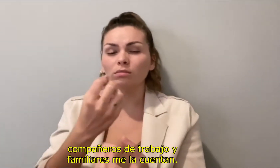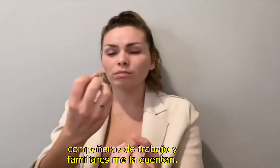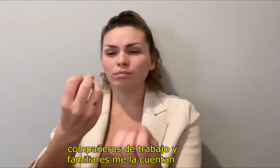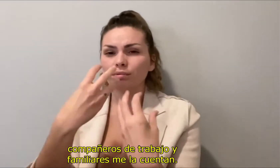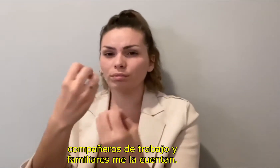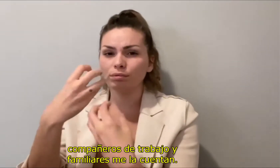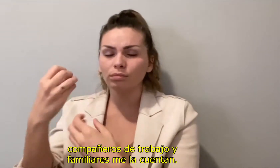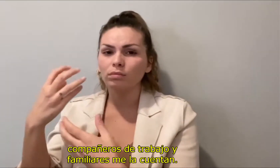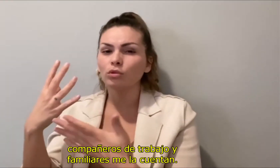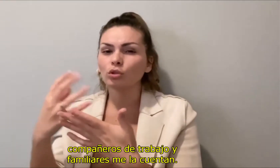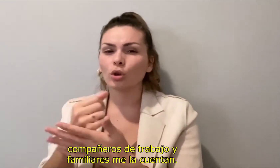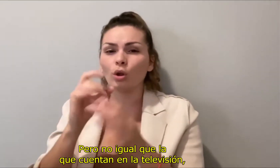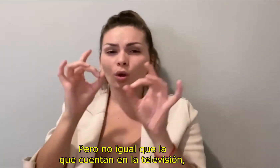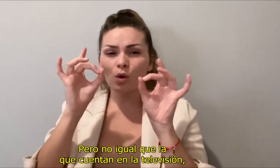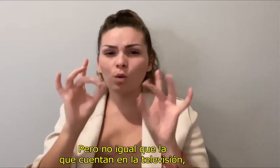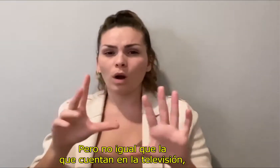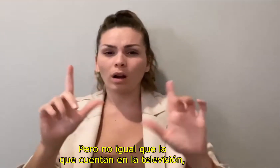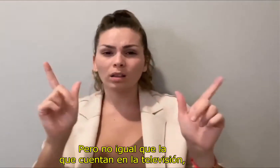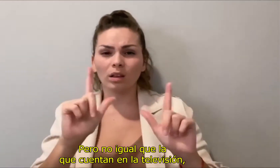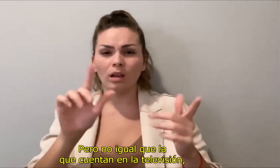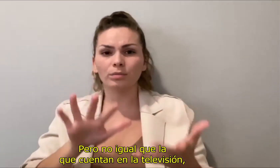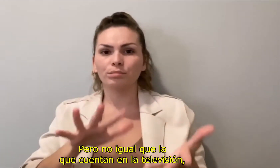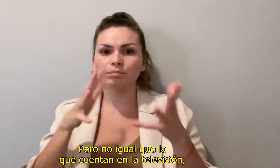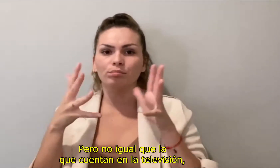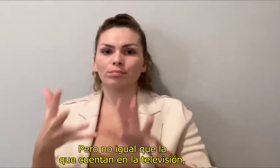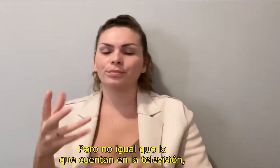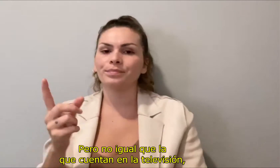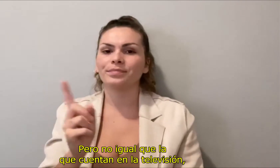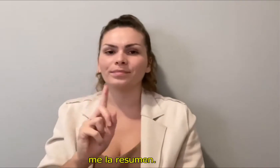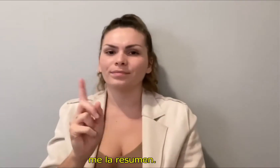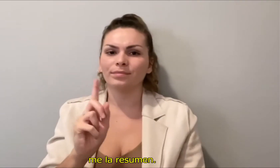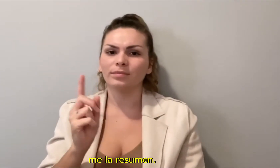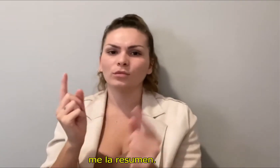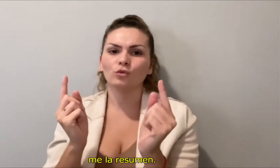Pero no igual que la que cuentan en la televisión, me la resumen.